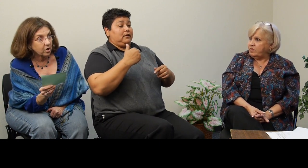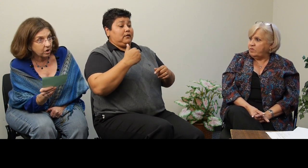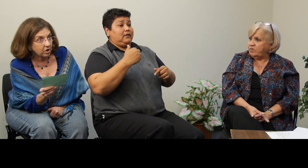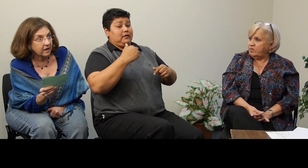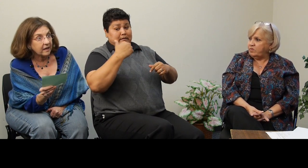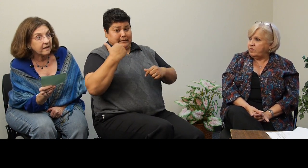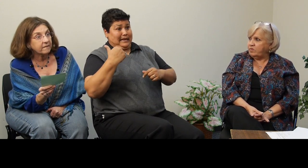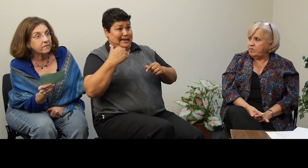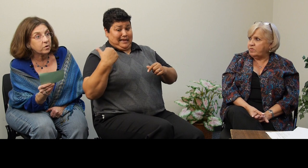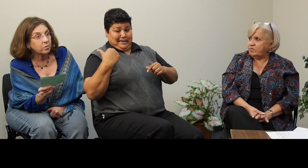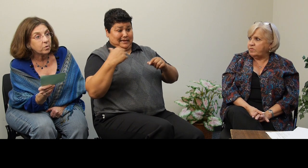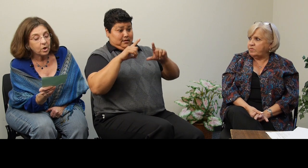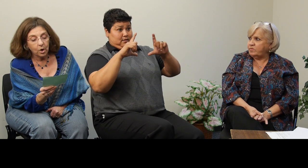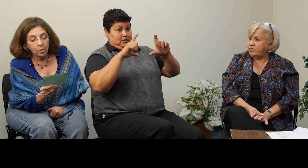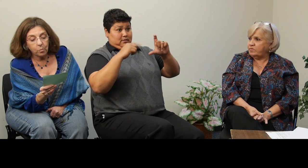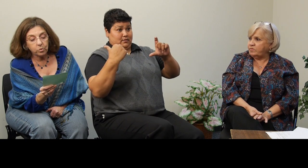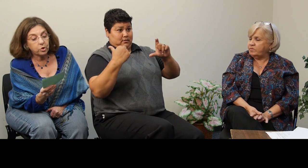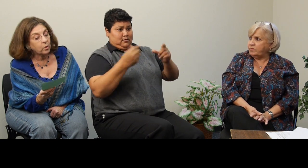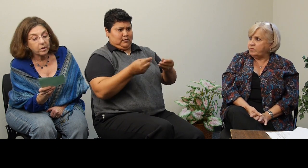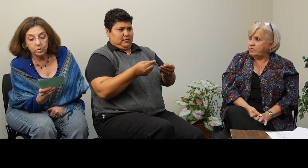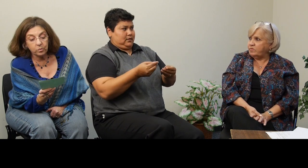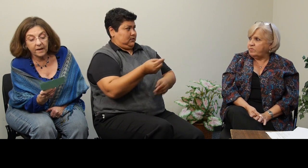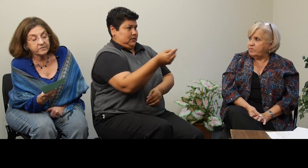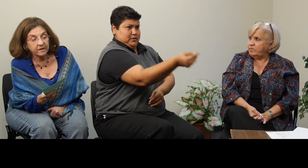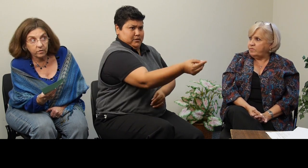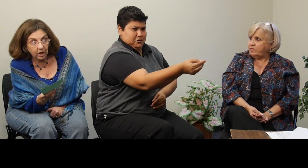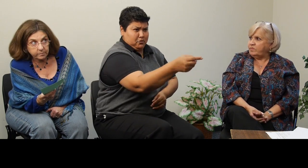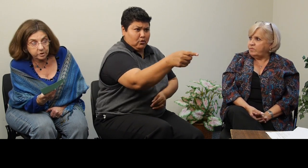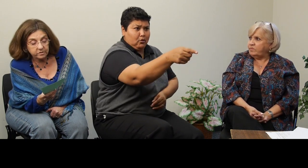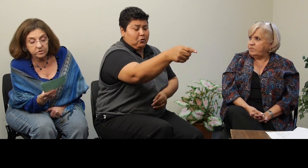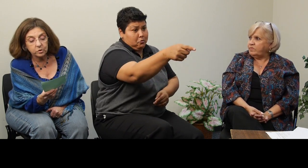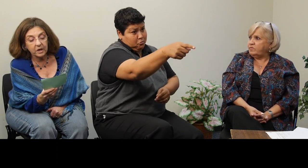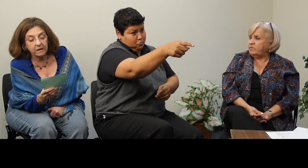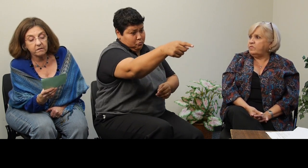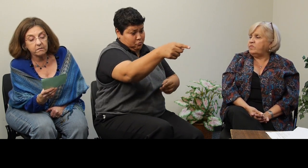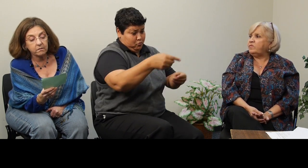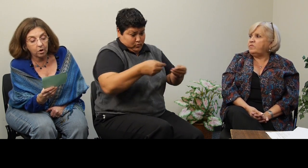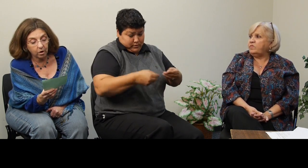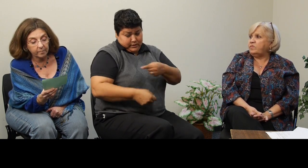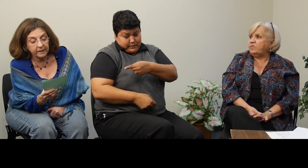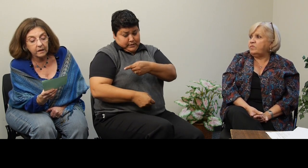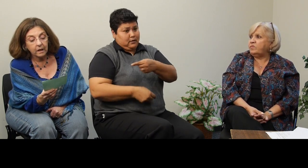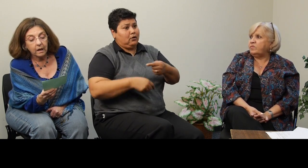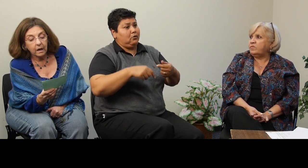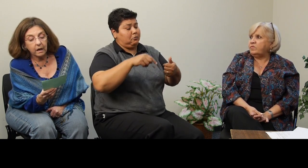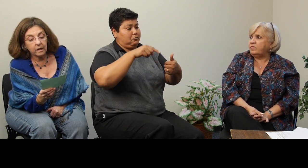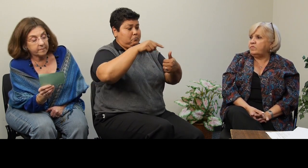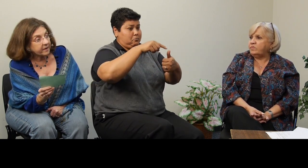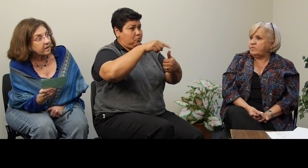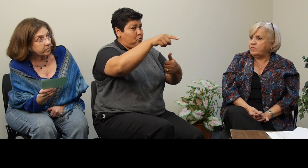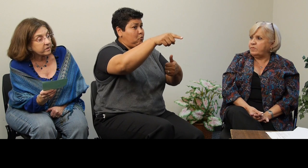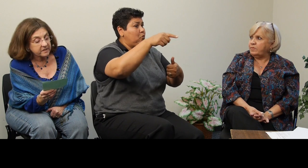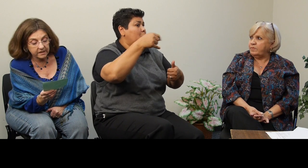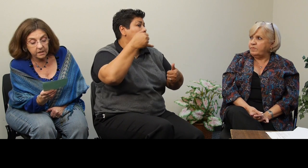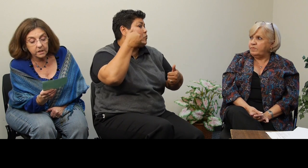card, and if you, you have several options, you can call me, and my number is here,